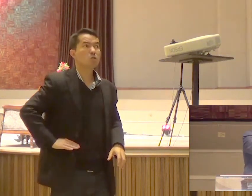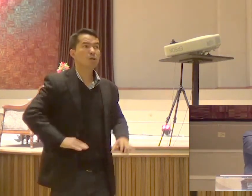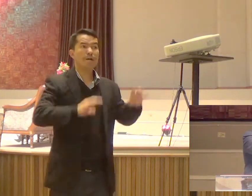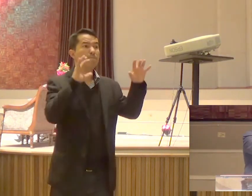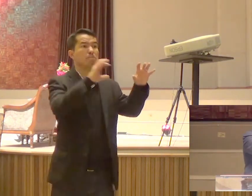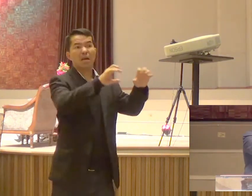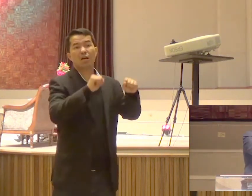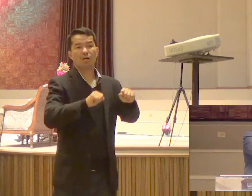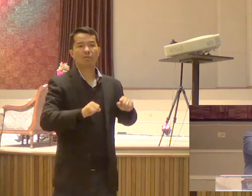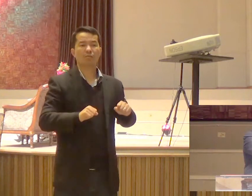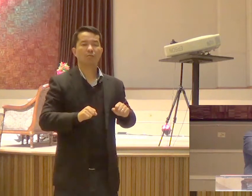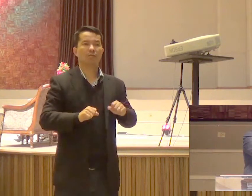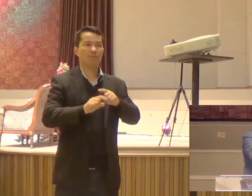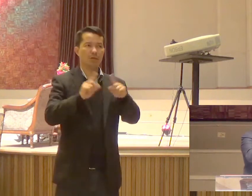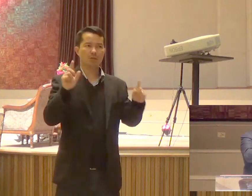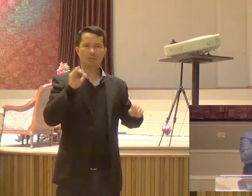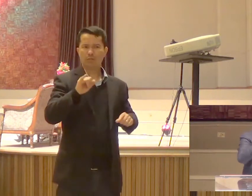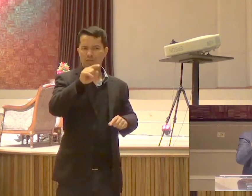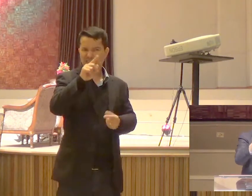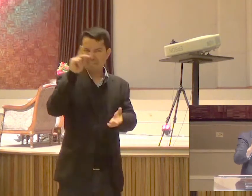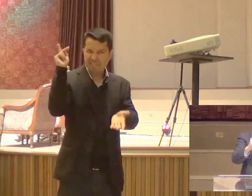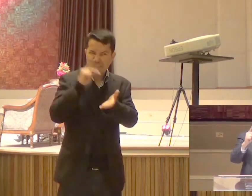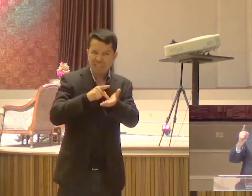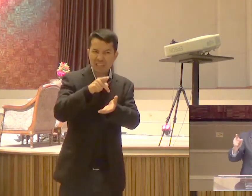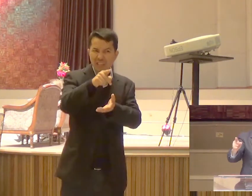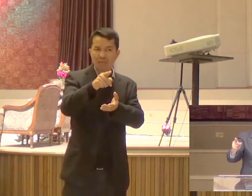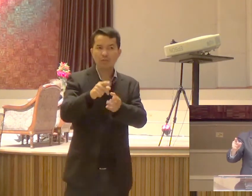a igreja Queridos Nós precisamos Proteger a igreja